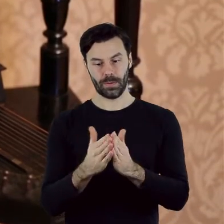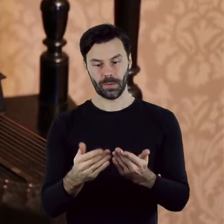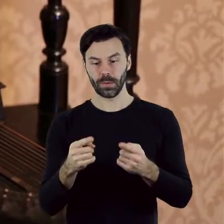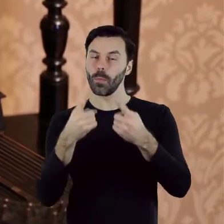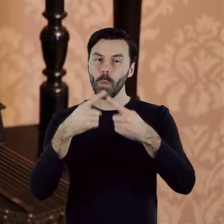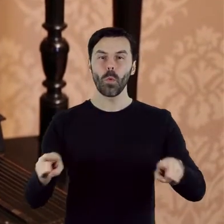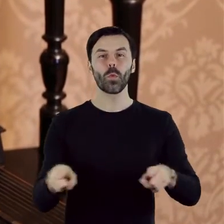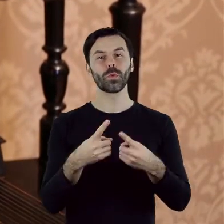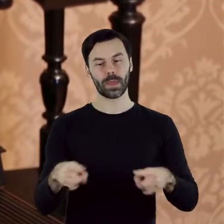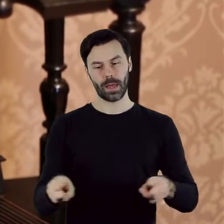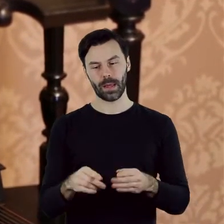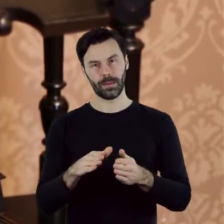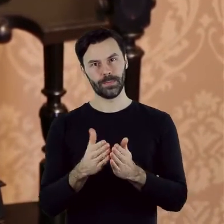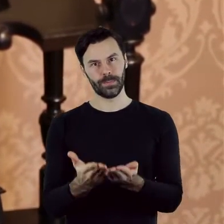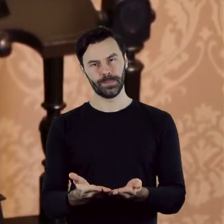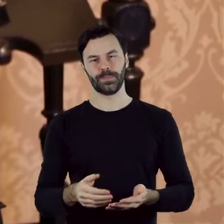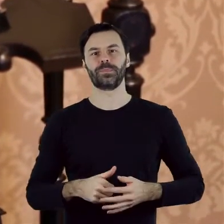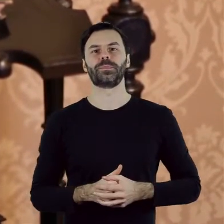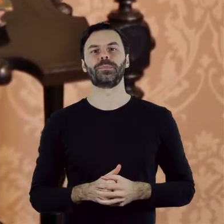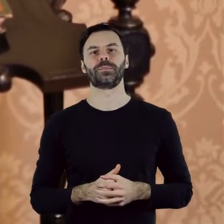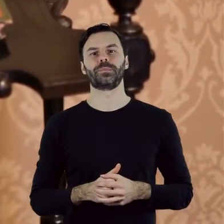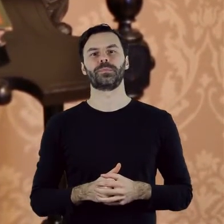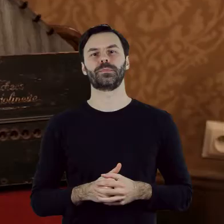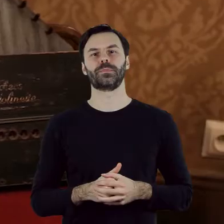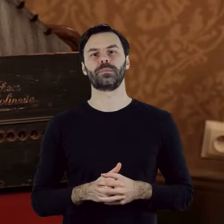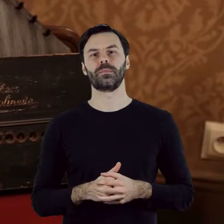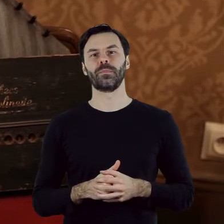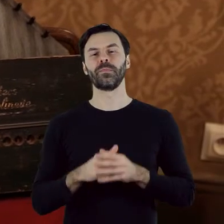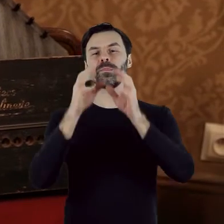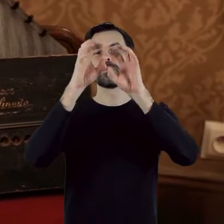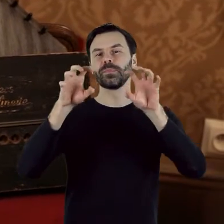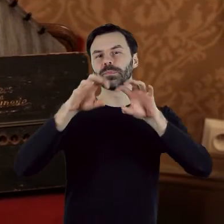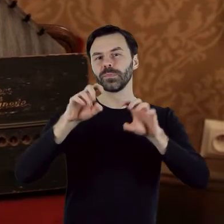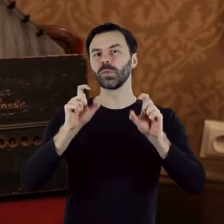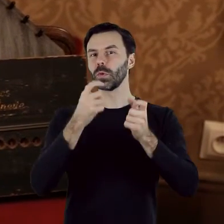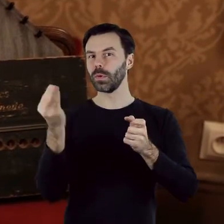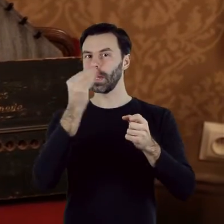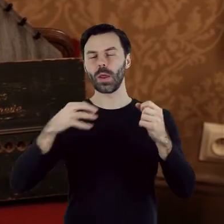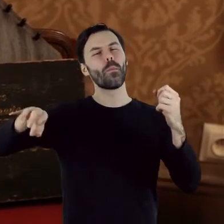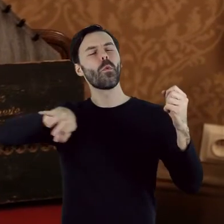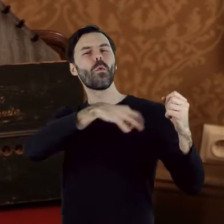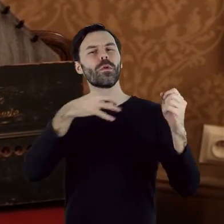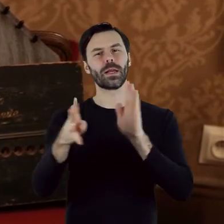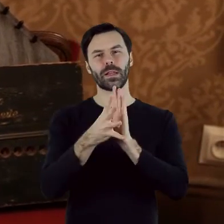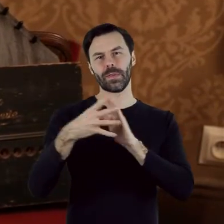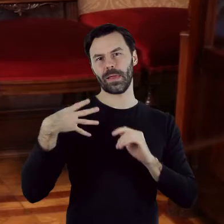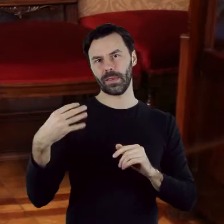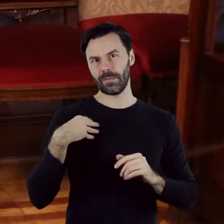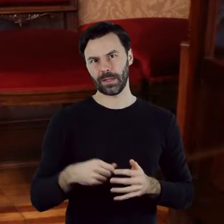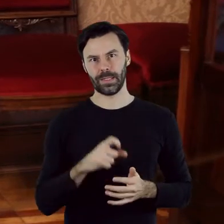pulpit do ułożenia nut. Wystrój wnętrza uzupełniają XIX-wieczne instrumenty muzyczne – cytry,